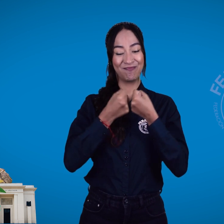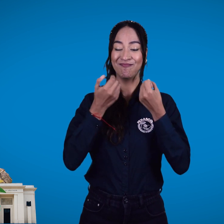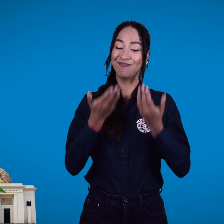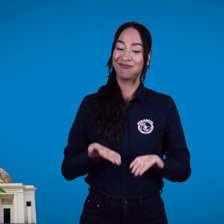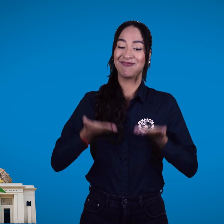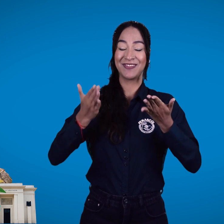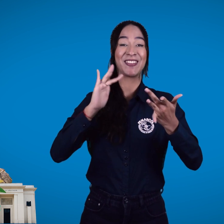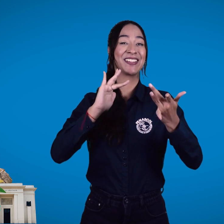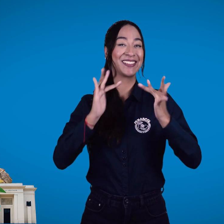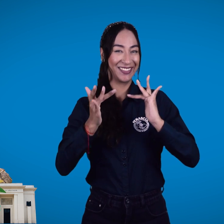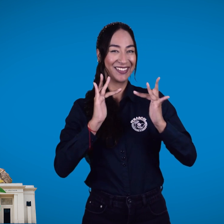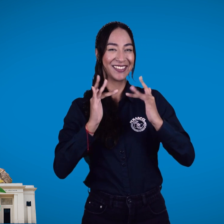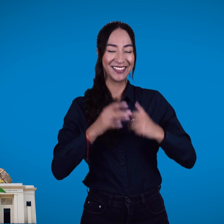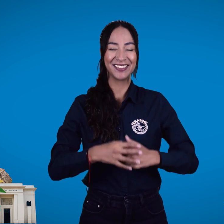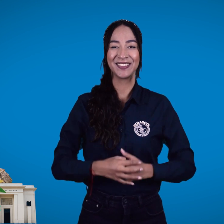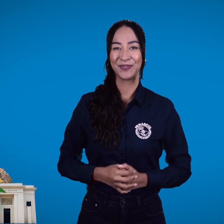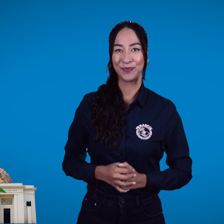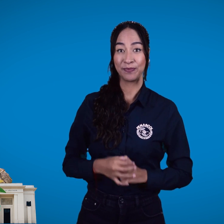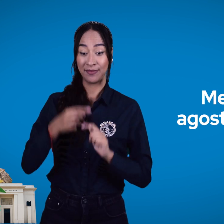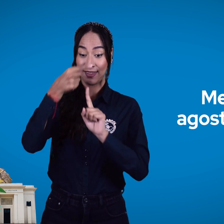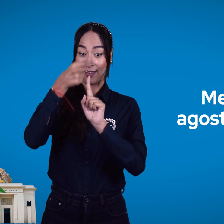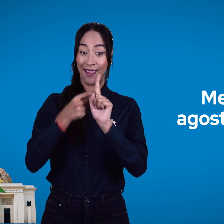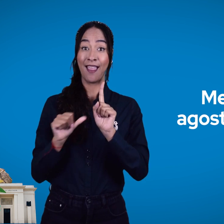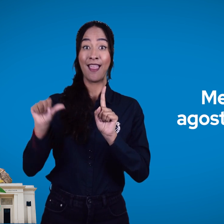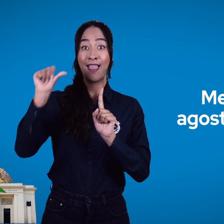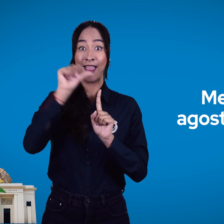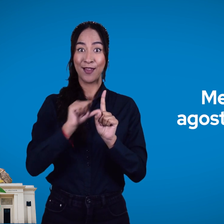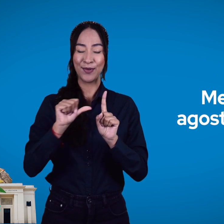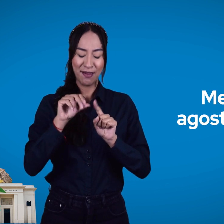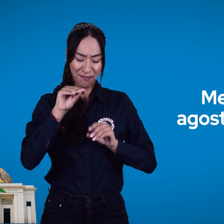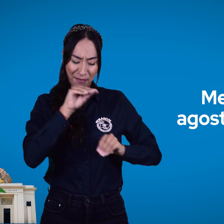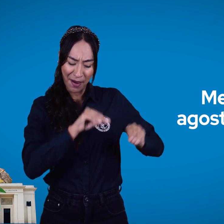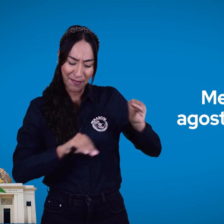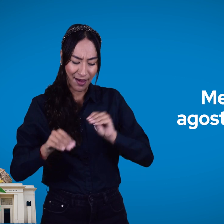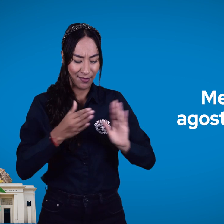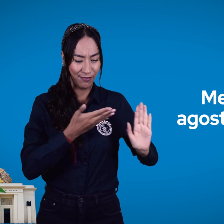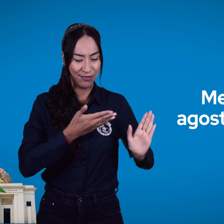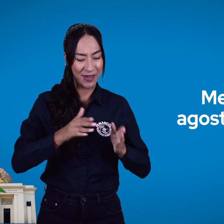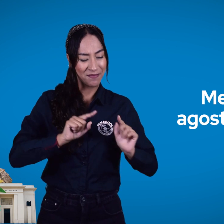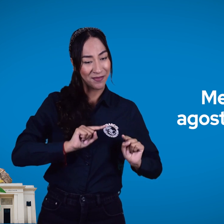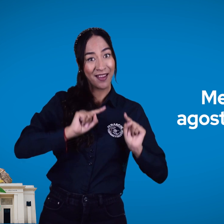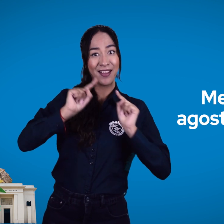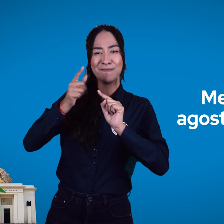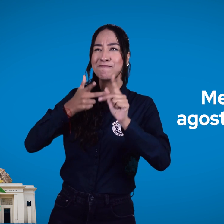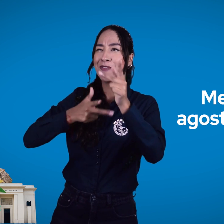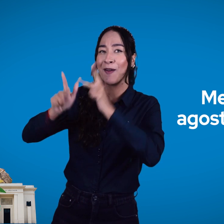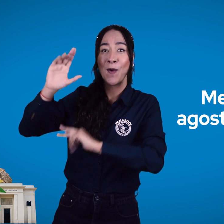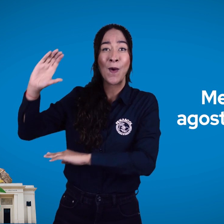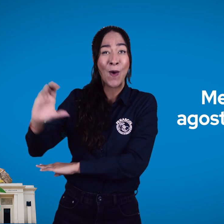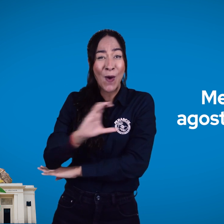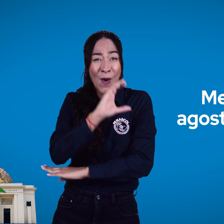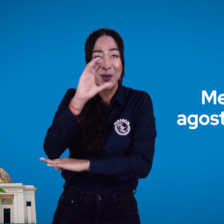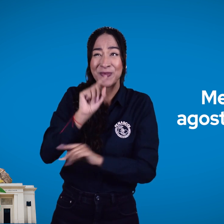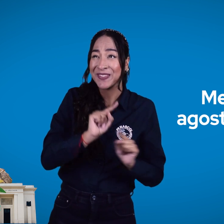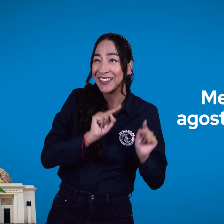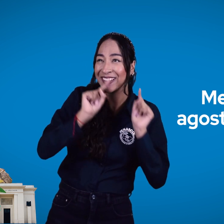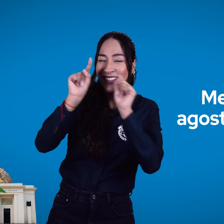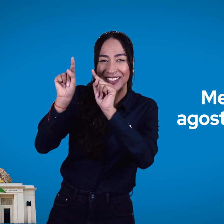en convenio con la Federación Nacional de Sordos de Colombia, FENASCOL, tiene en el proyecto Centro de Relevo,